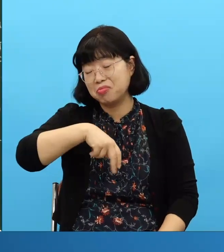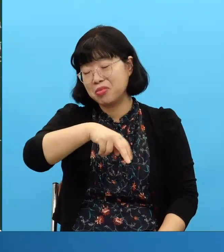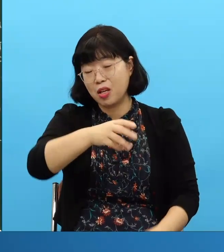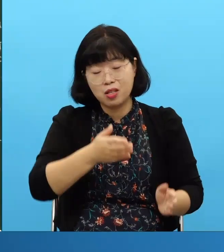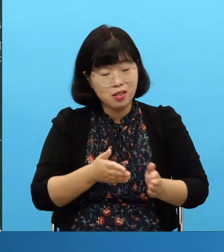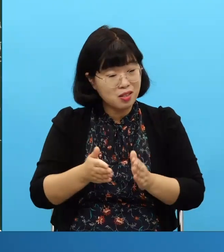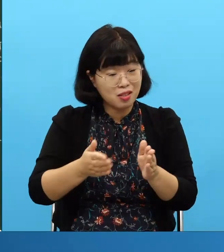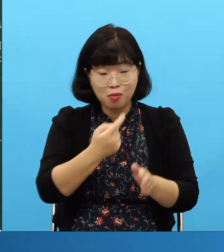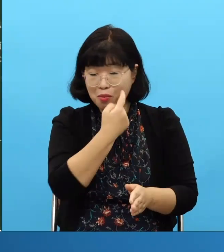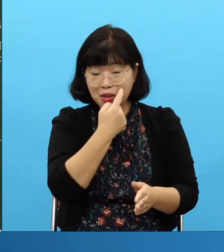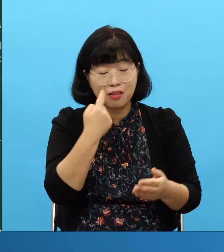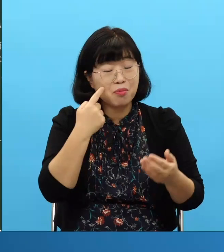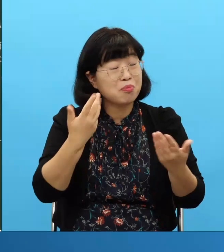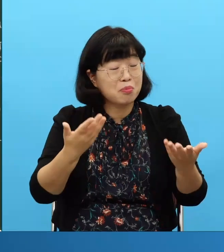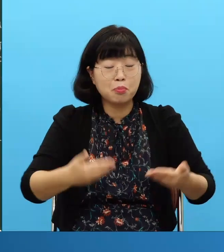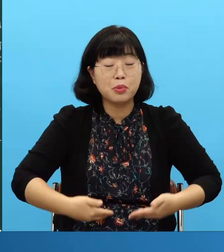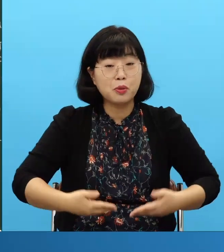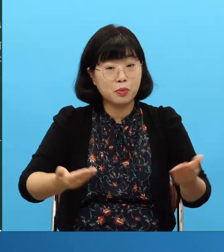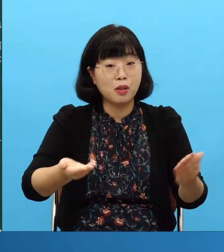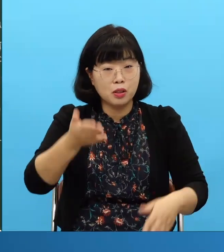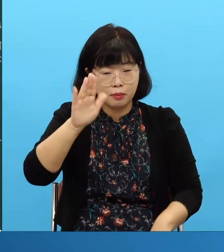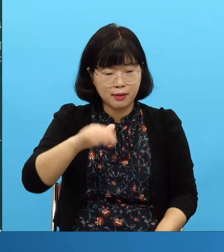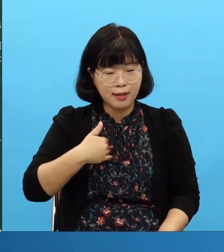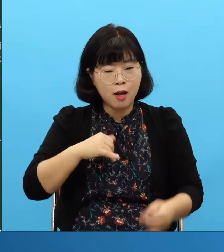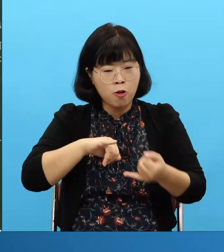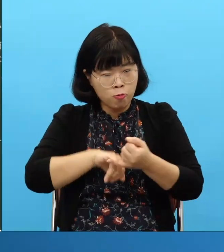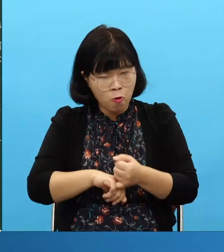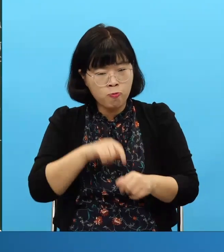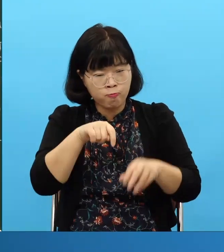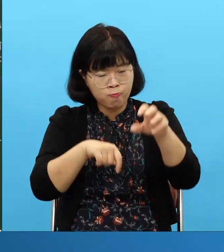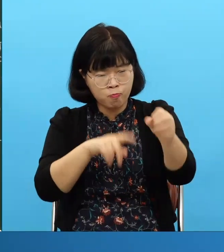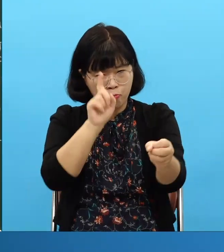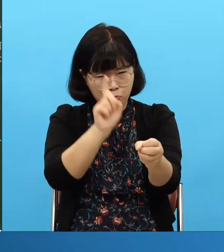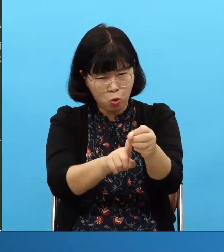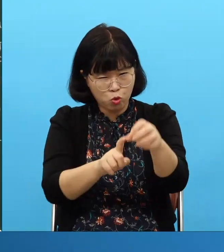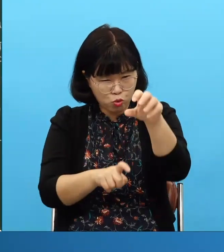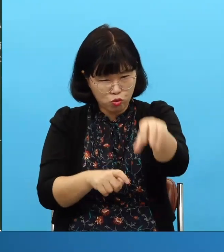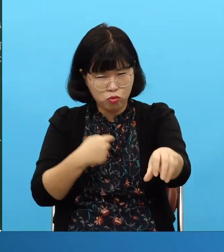necesito ir Voy a poder confirmar si estoy en el camino incorrecto